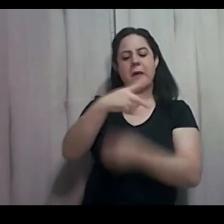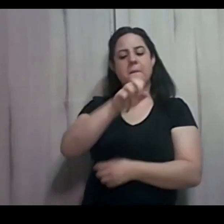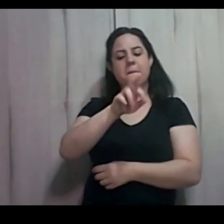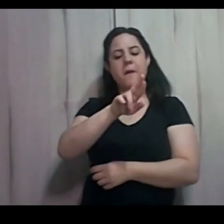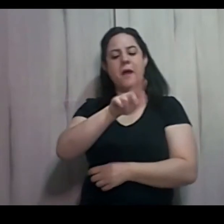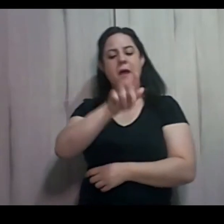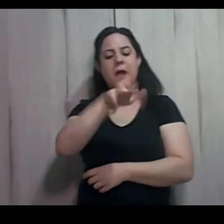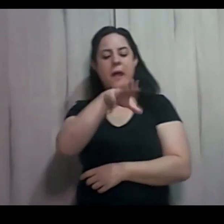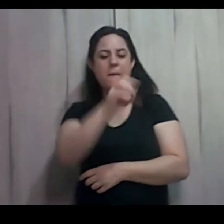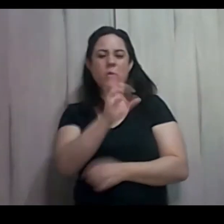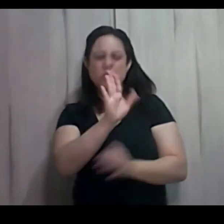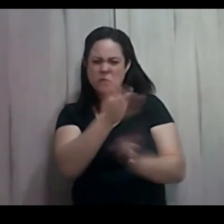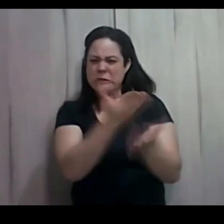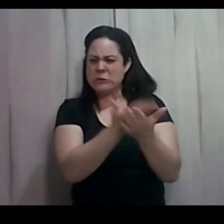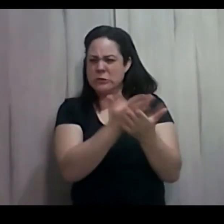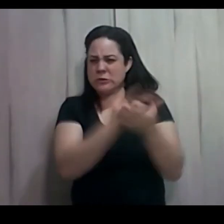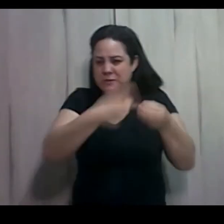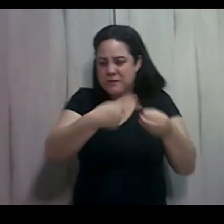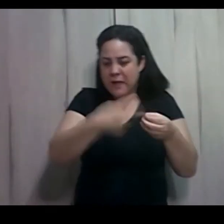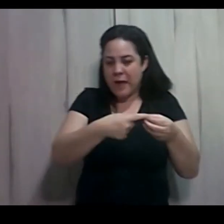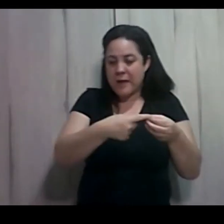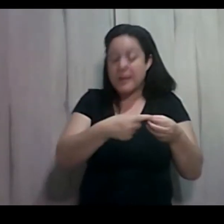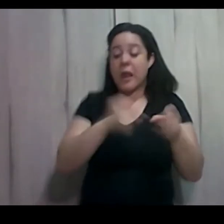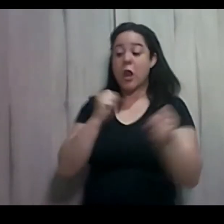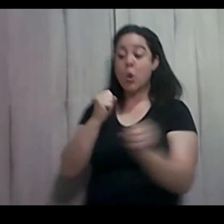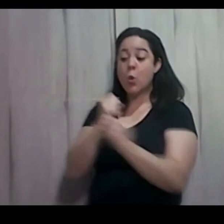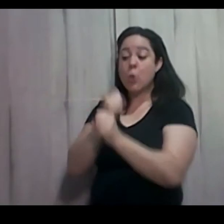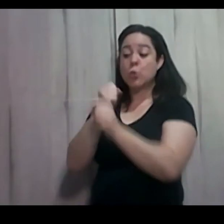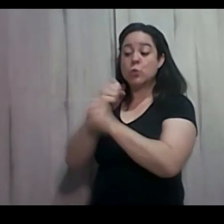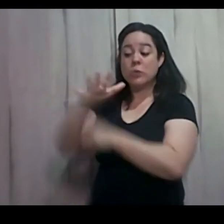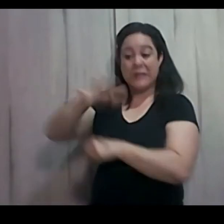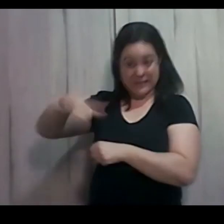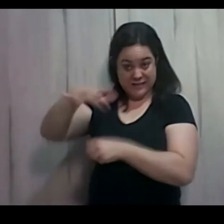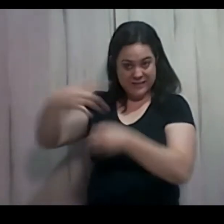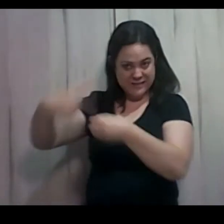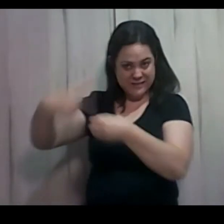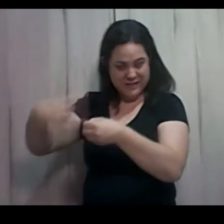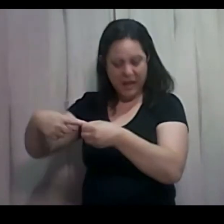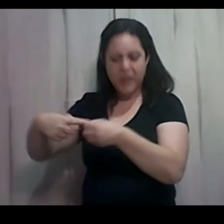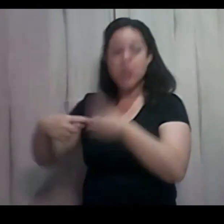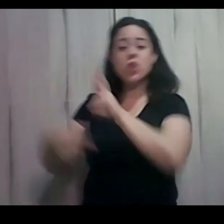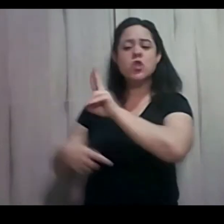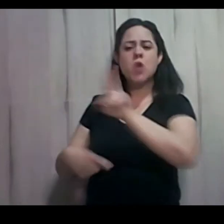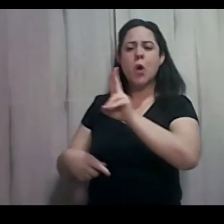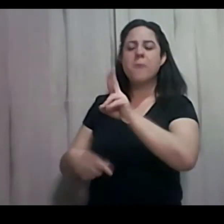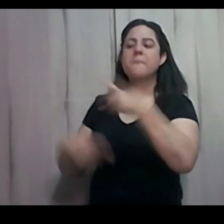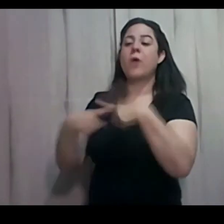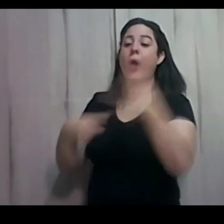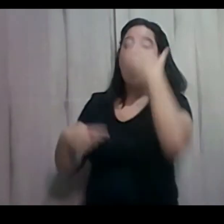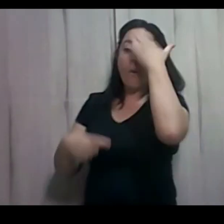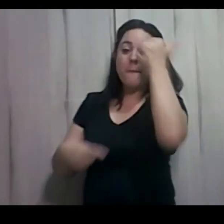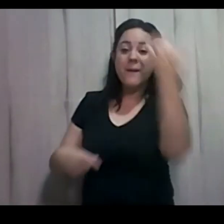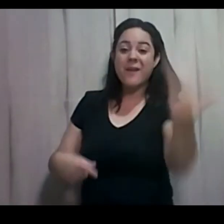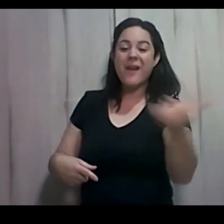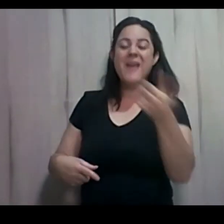estudamos. Ele construiu a cidade de Filadélfia e deu esse nome em homenagem ao seu irmão. Por isso que tem esse nome